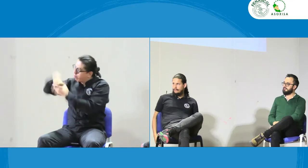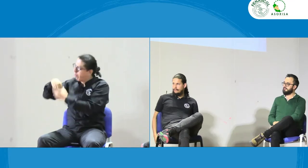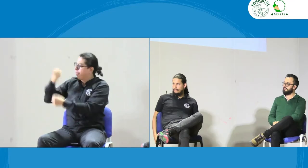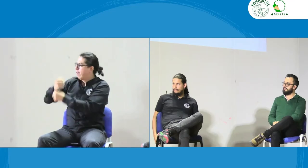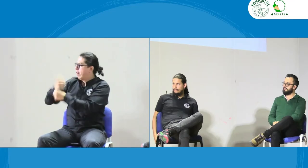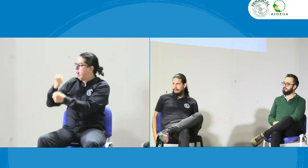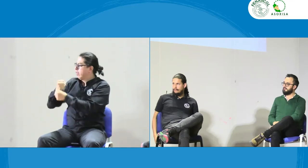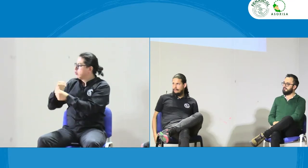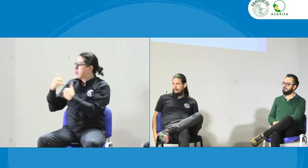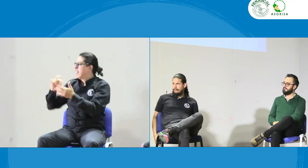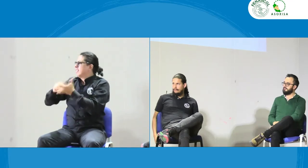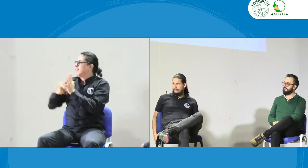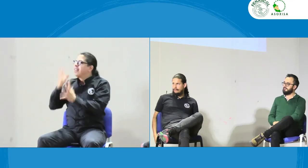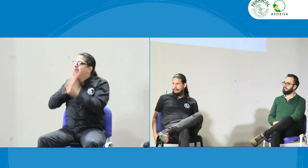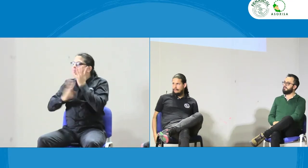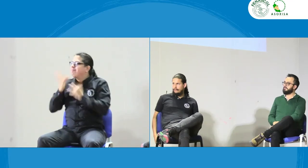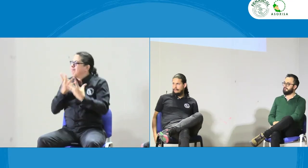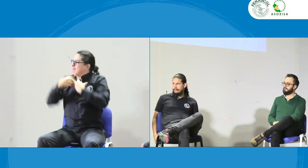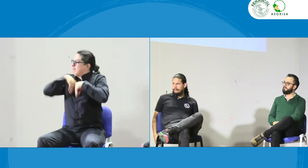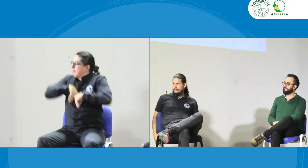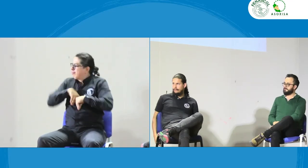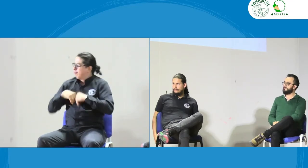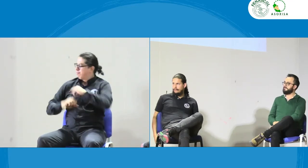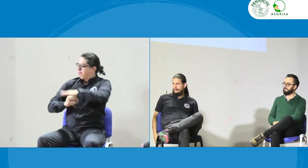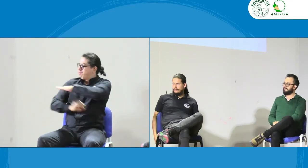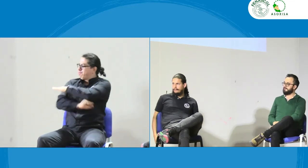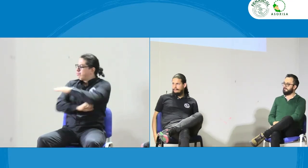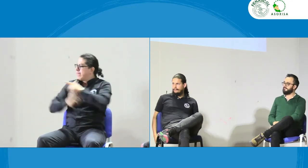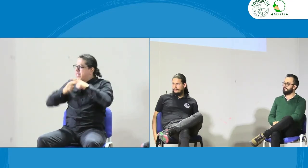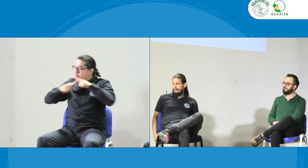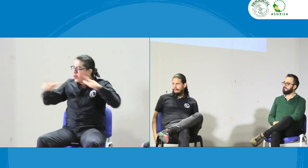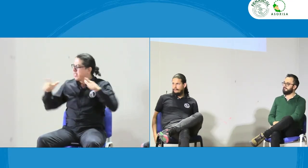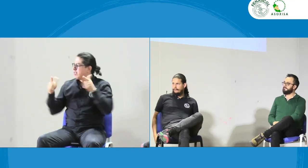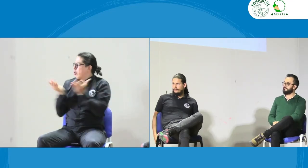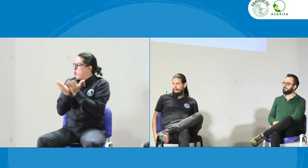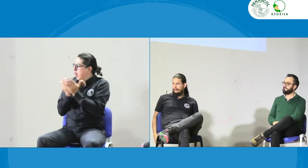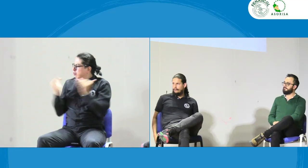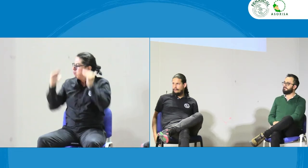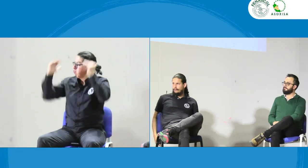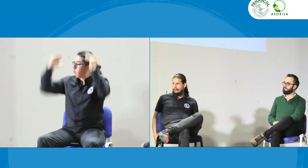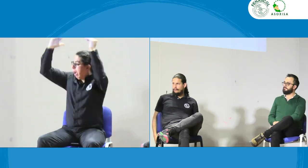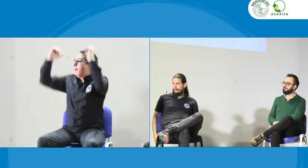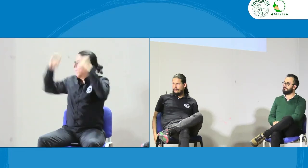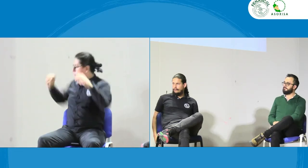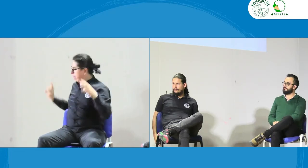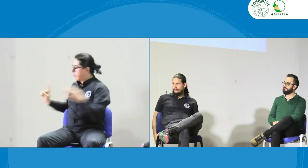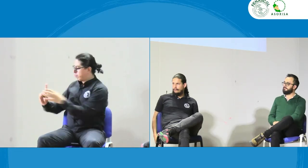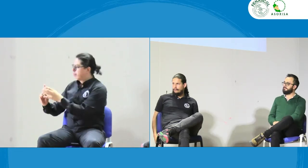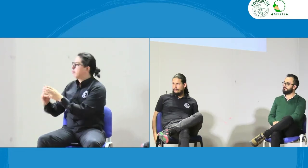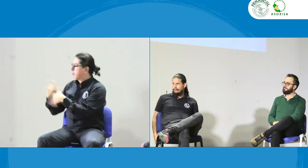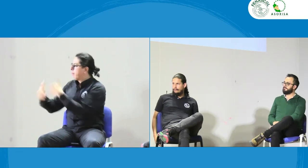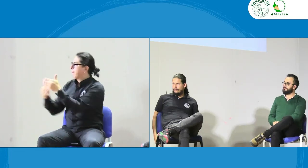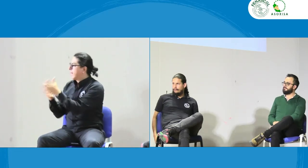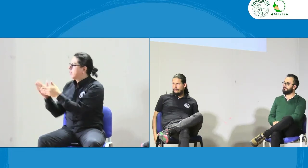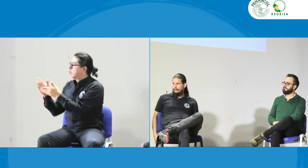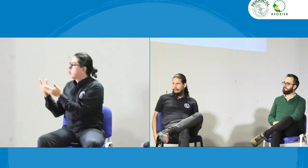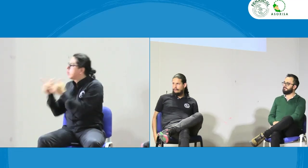las universidades los profesionales sordos que también están trabajando allí que ya tienen esa experiencia que tienen esas bases en lingüística